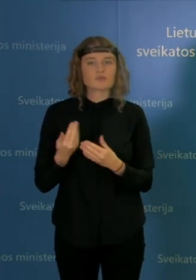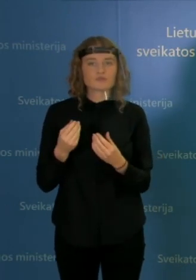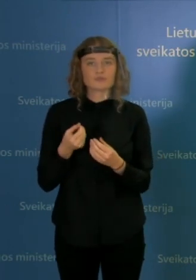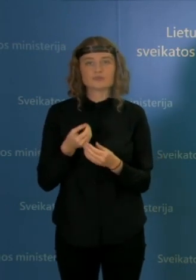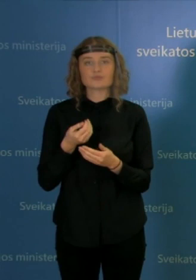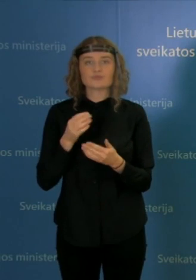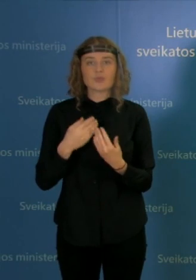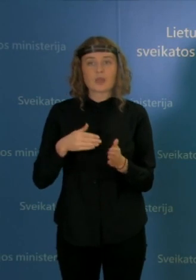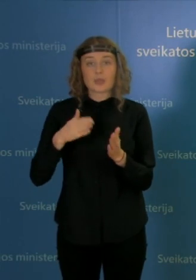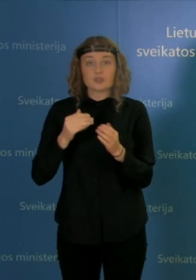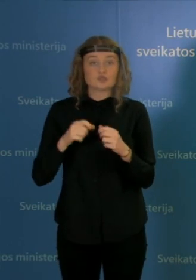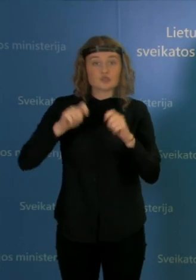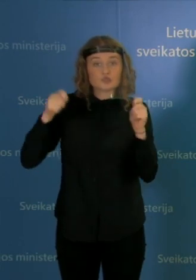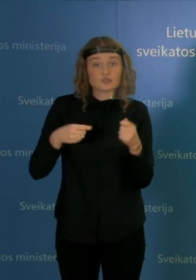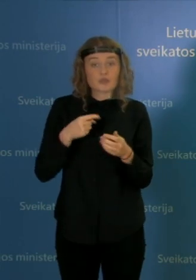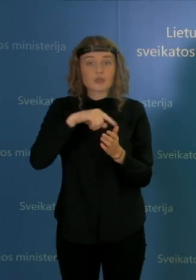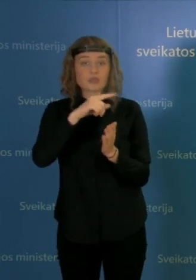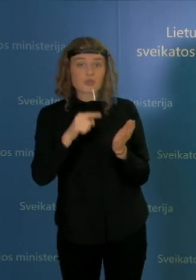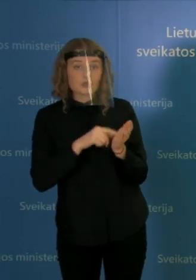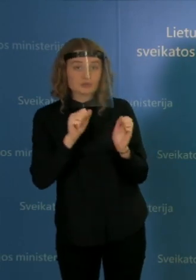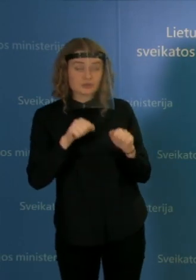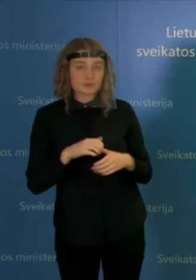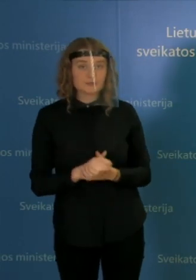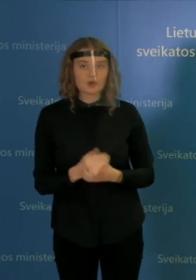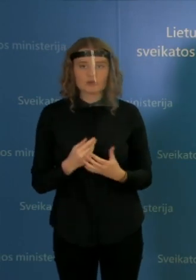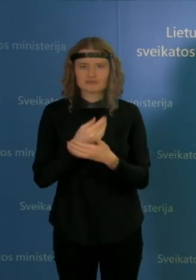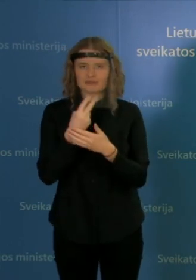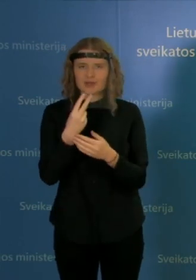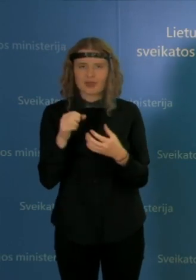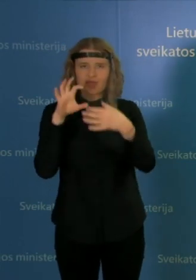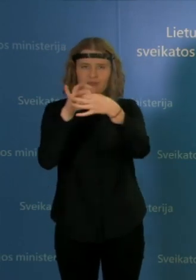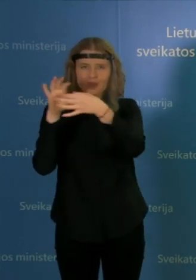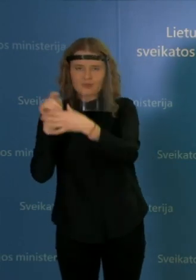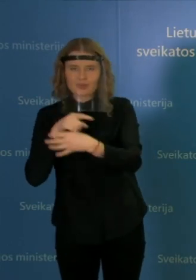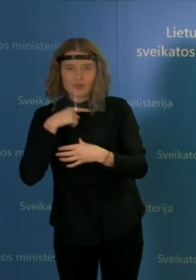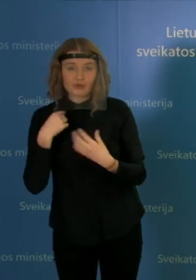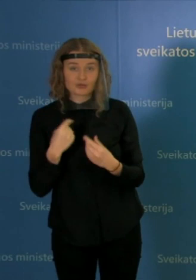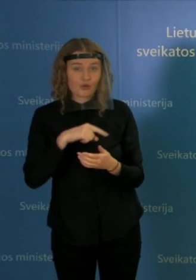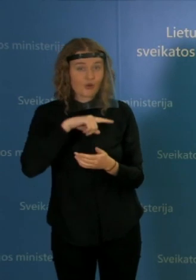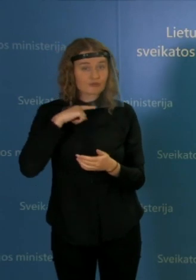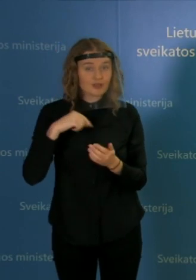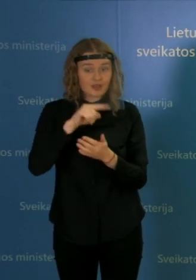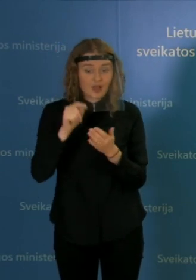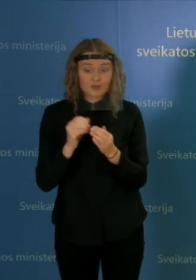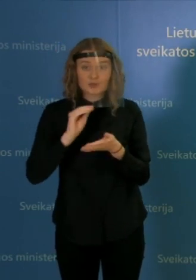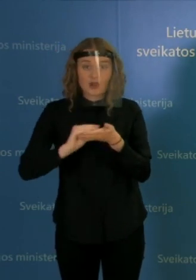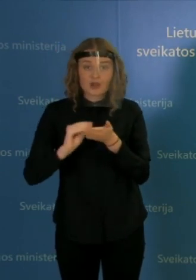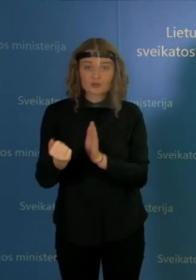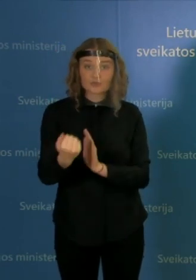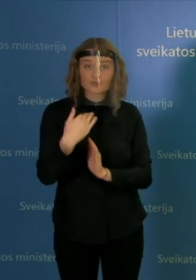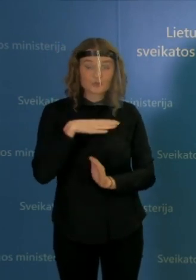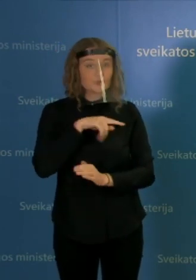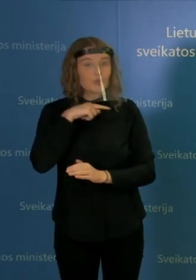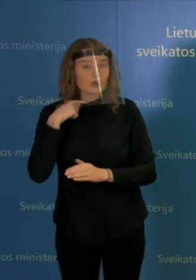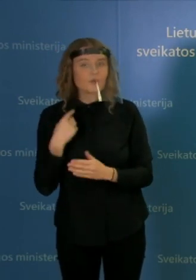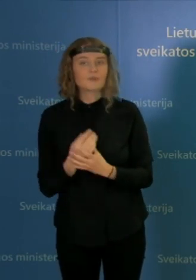ir pereisime prie klausimų. Jūsų yra nemažai prisijungusių ir nemažai turiu klausimų raštu, tai ir